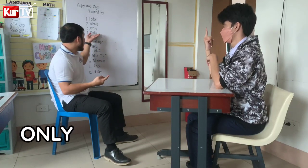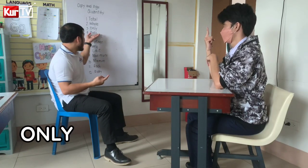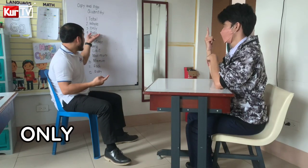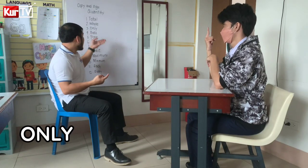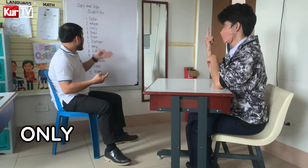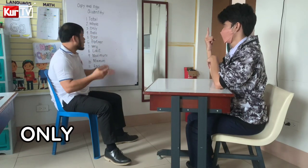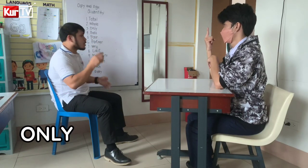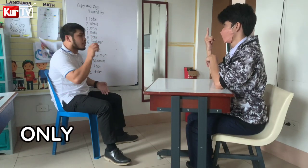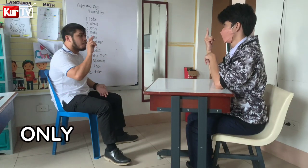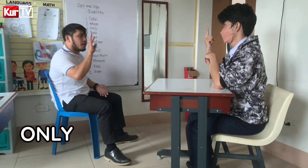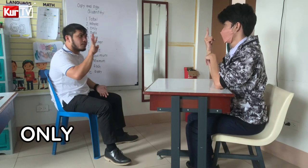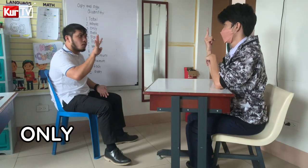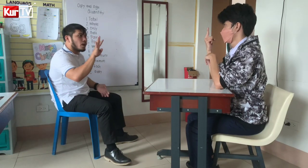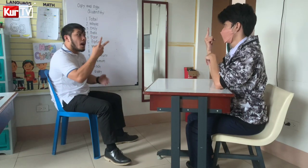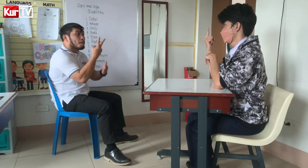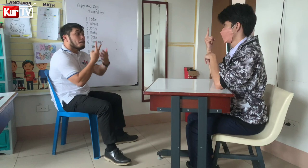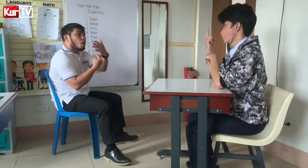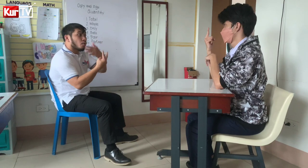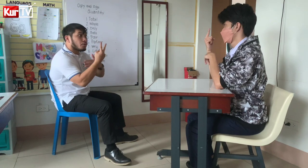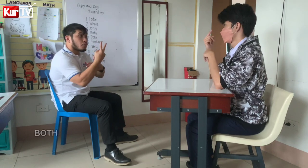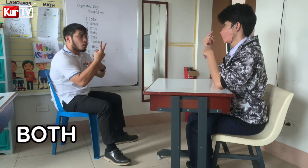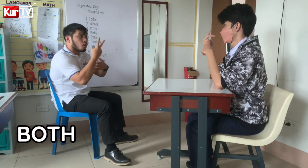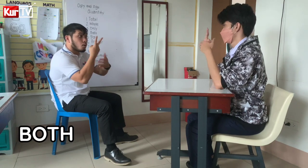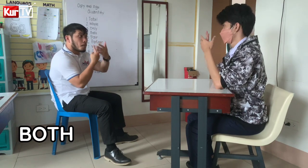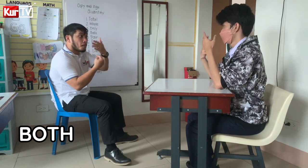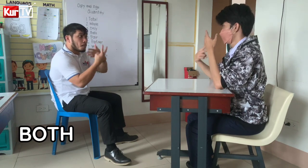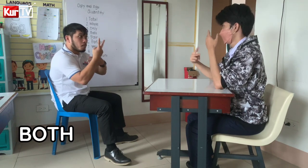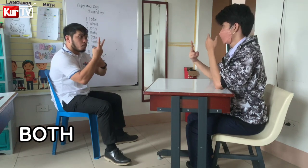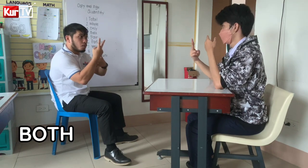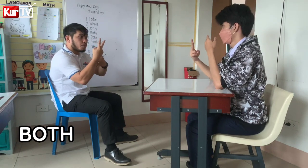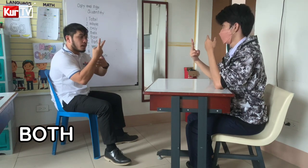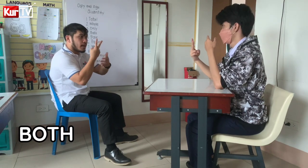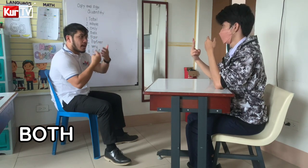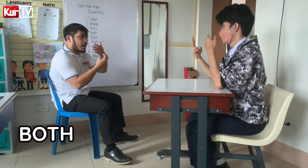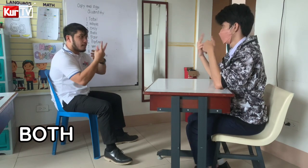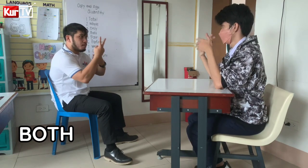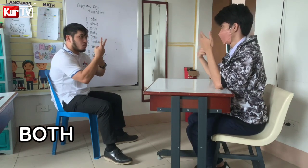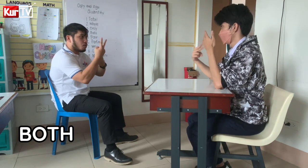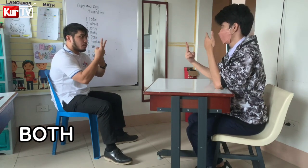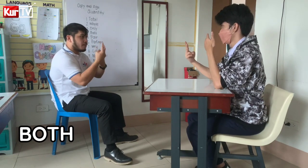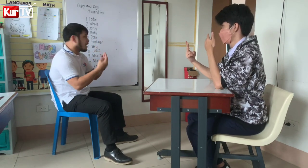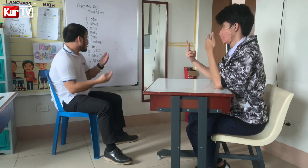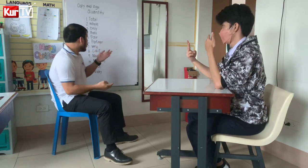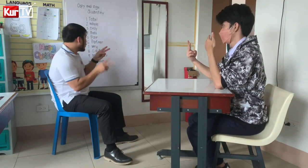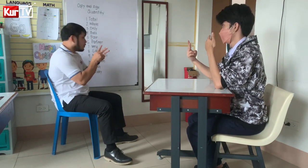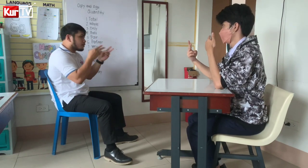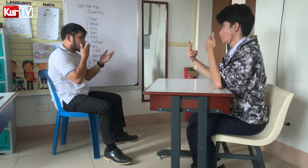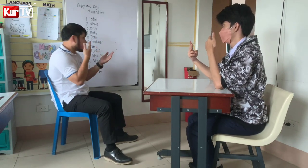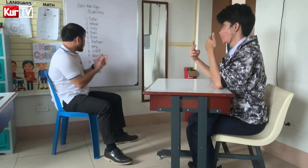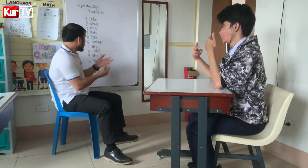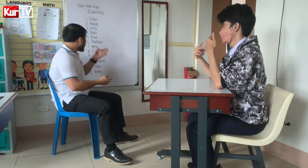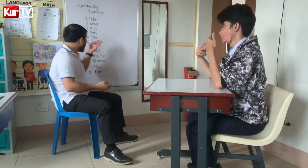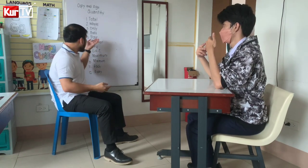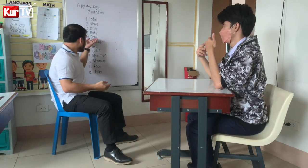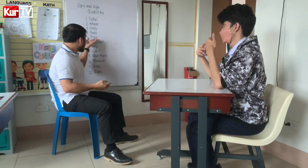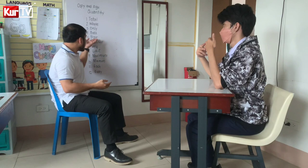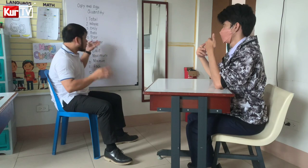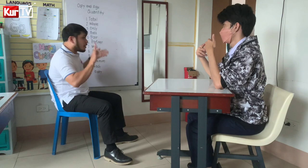Next, number four. Both. Both. Ayan. Both. Very good. Next, number